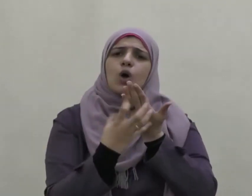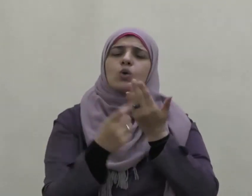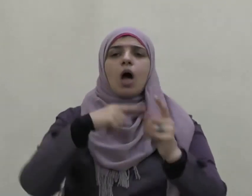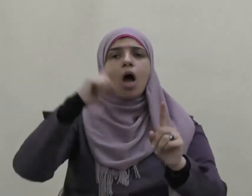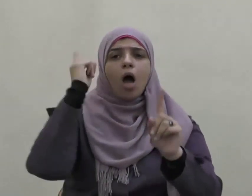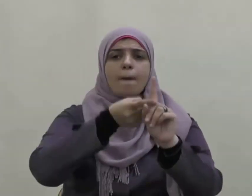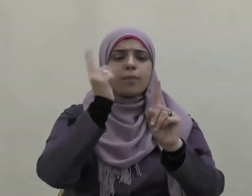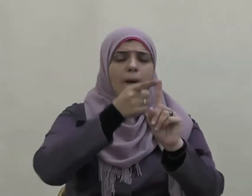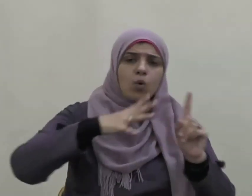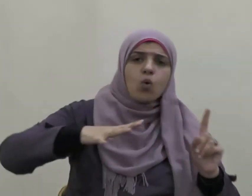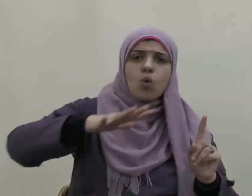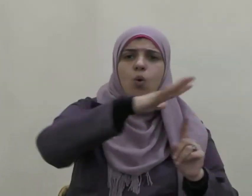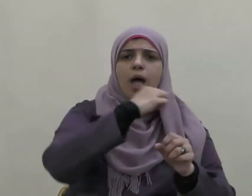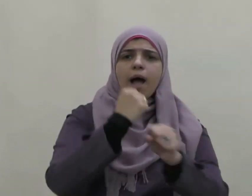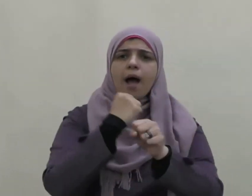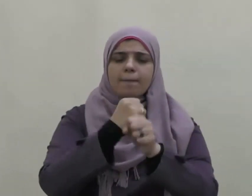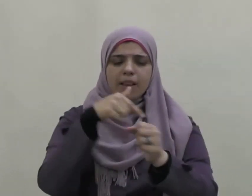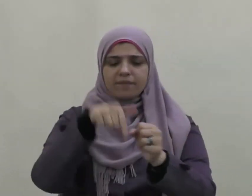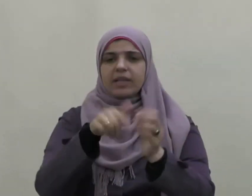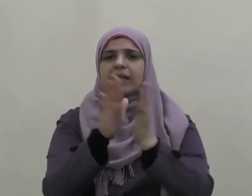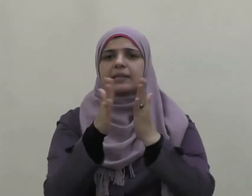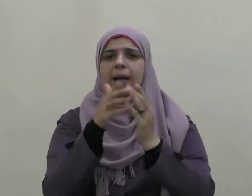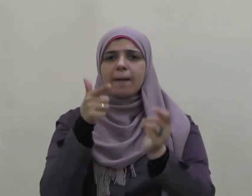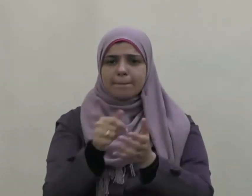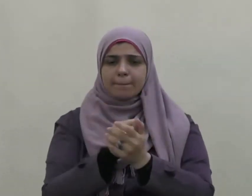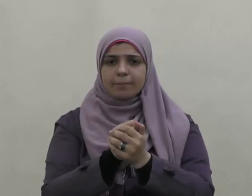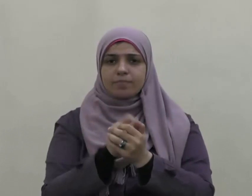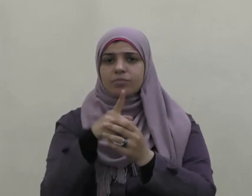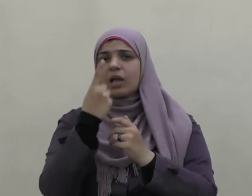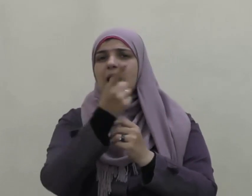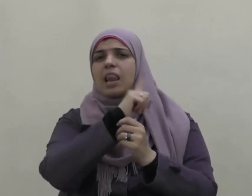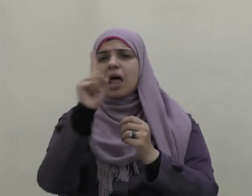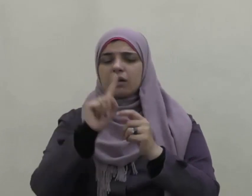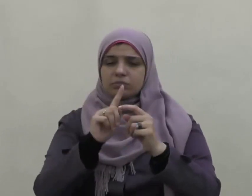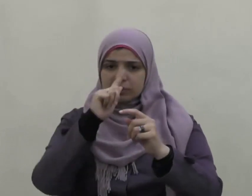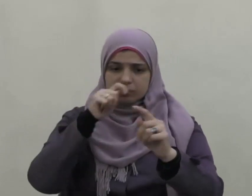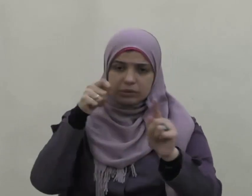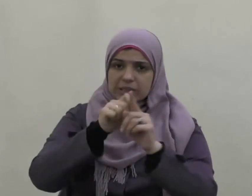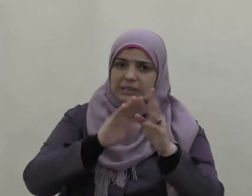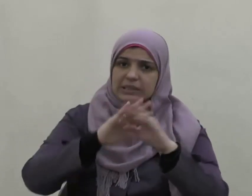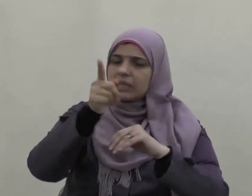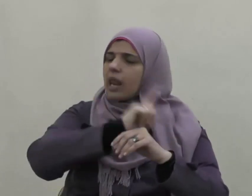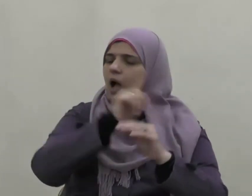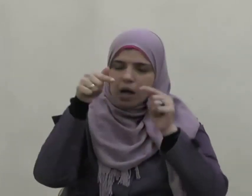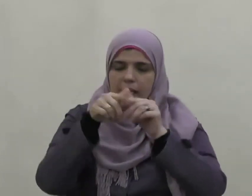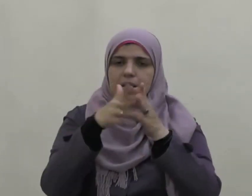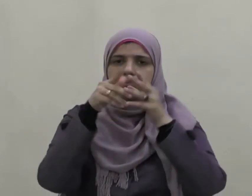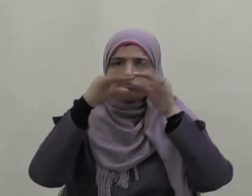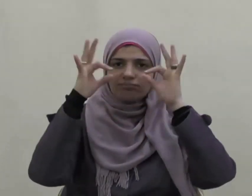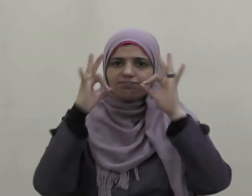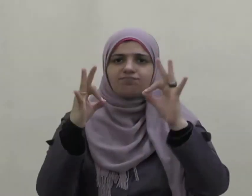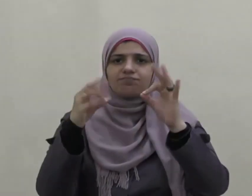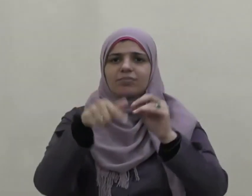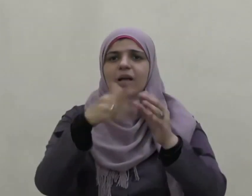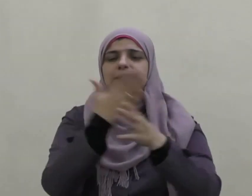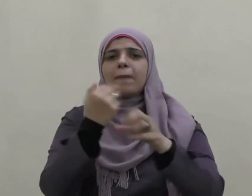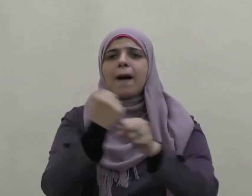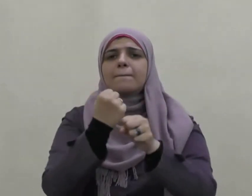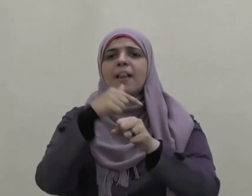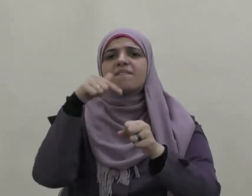أن يعملوا بما فيها لا يتعدونها إلى غيرها ويدعوا ما سوى ذلك